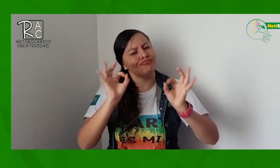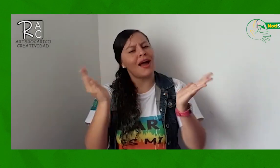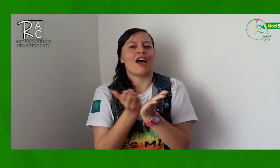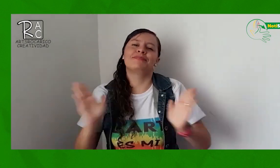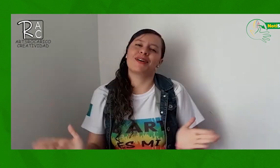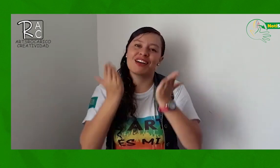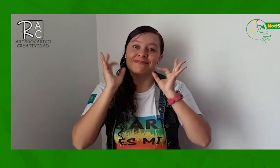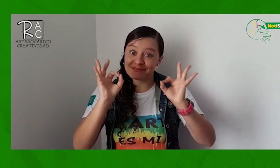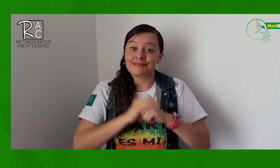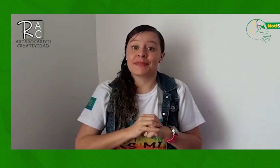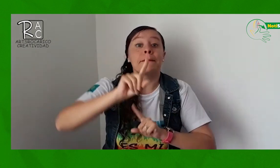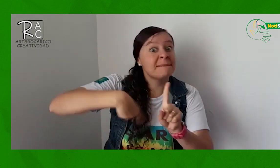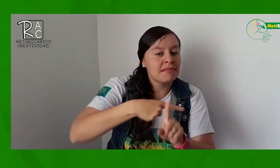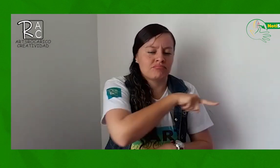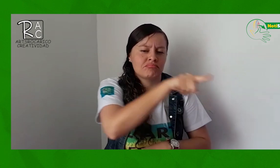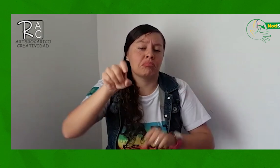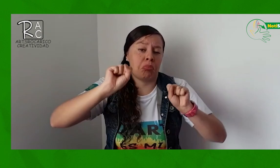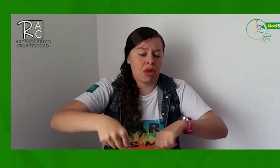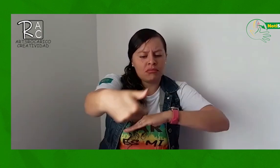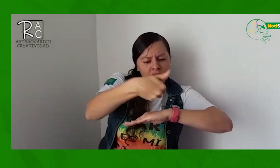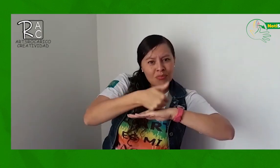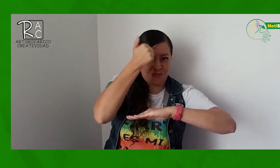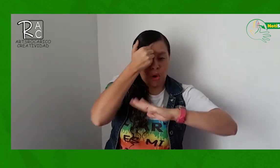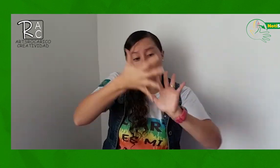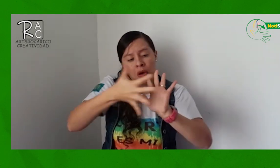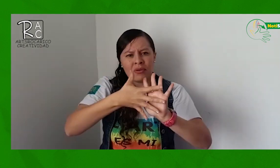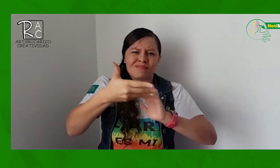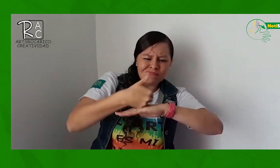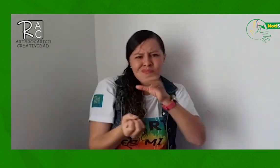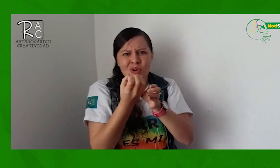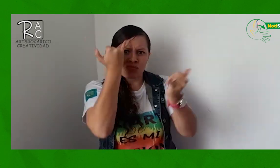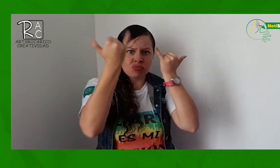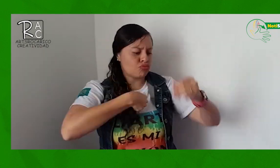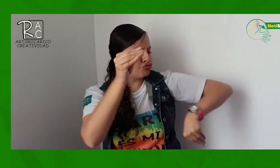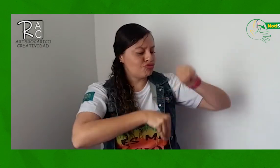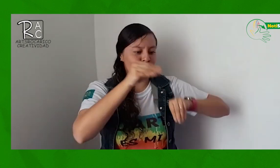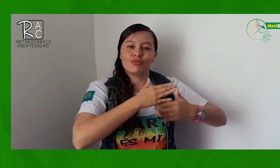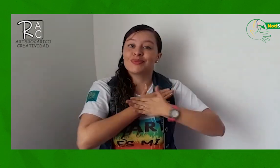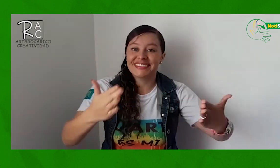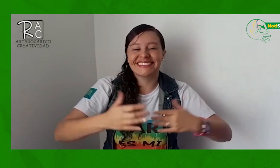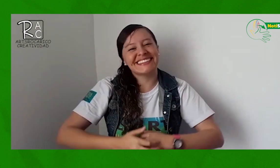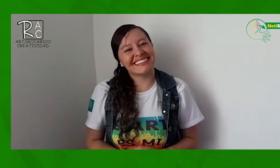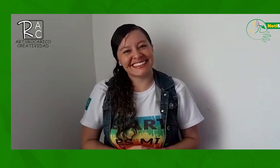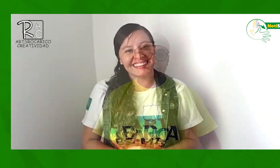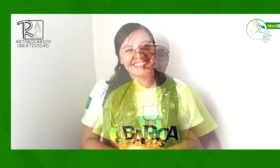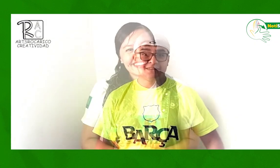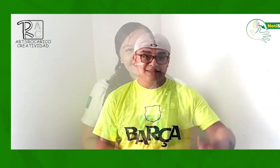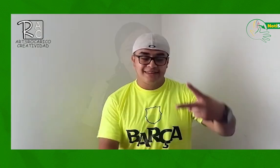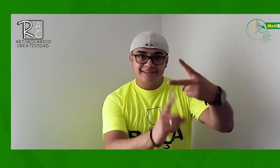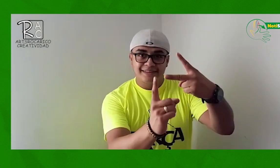apoyos para el proceso educativo Además, si los maestros o modelos lingüísticos proponen algún material didáctico, con mucho gusto lo realizaremos